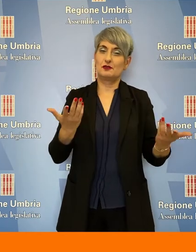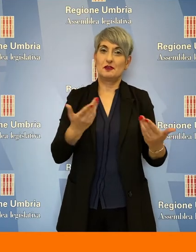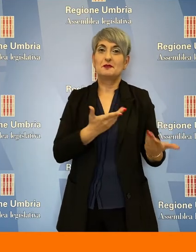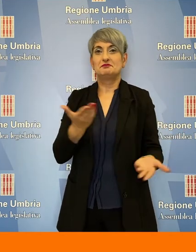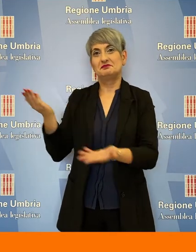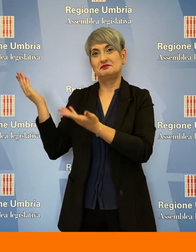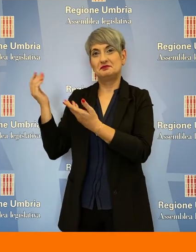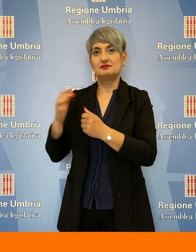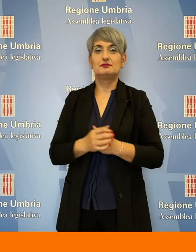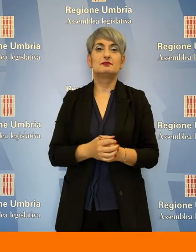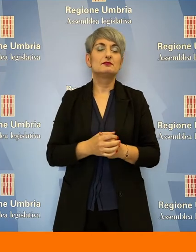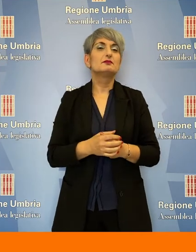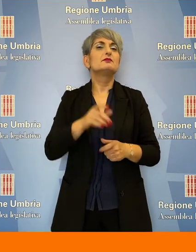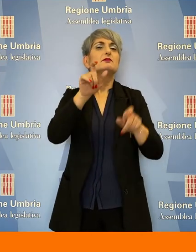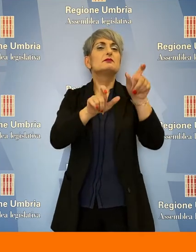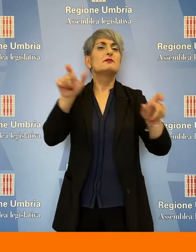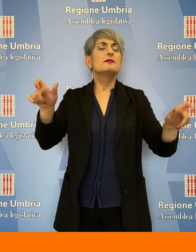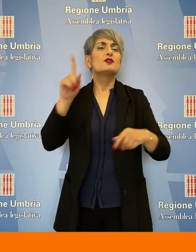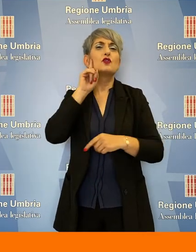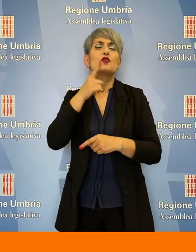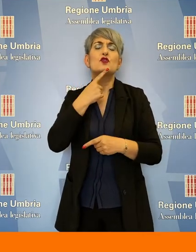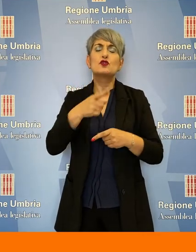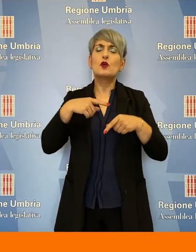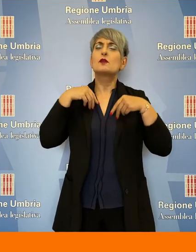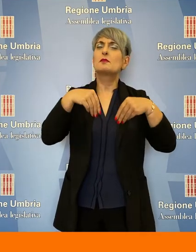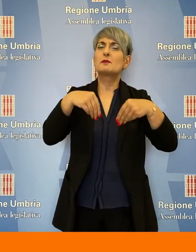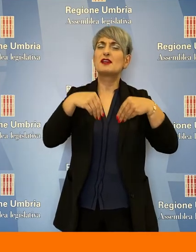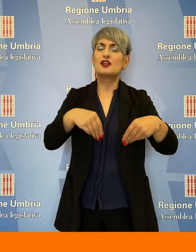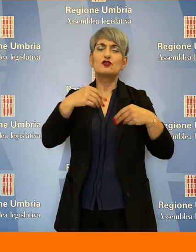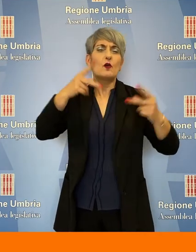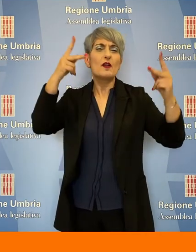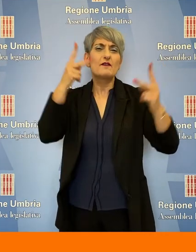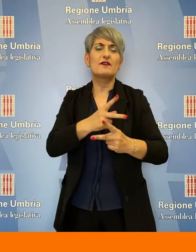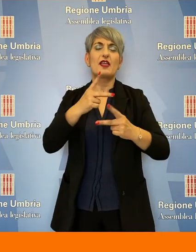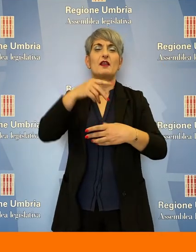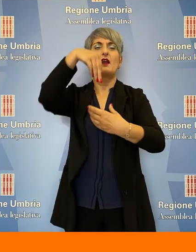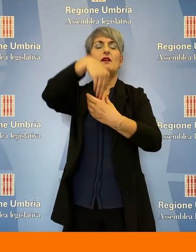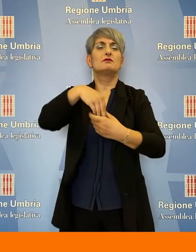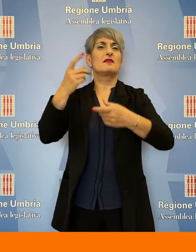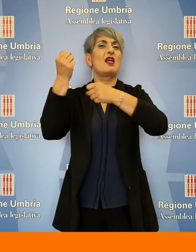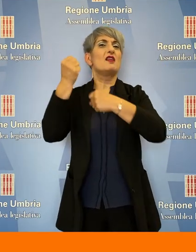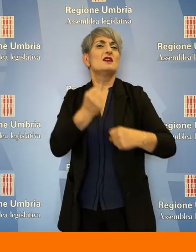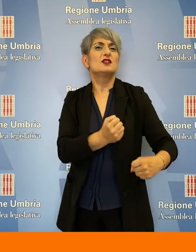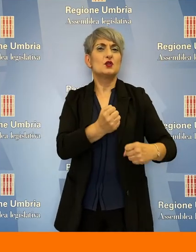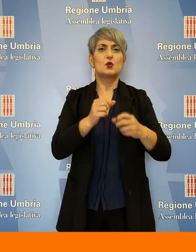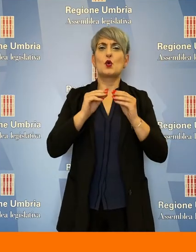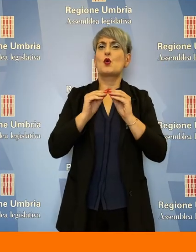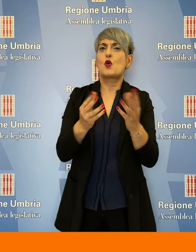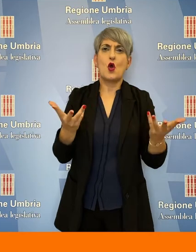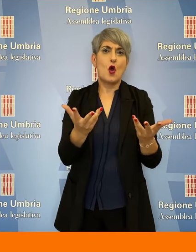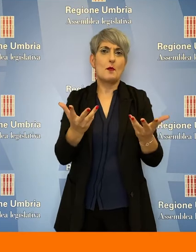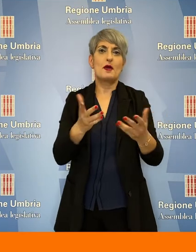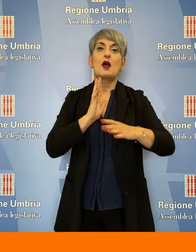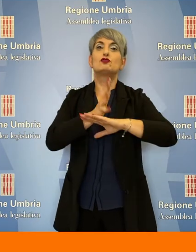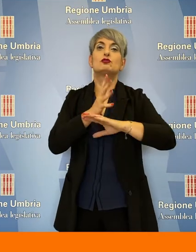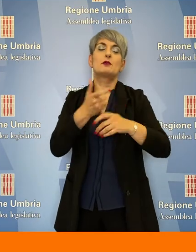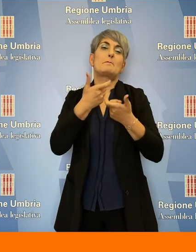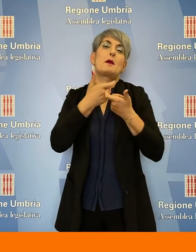Partecipazione attiva delle persone sorde alla vita delle istituzioni attraverso una sempre maggiore accessibilità agli strumenti di